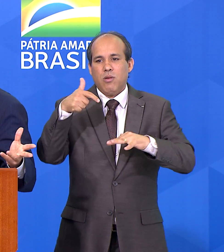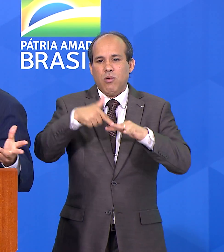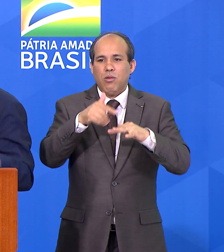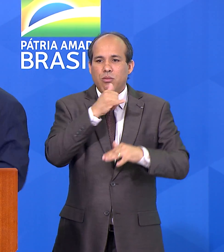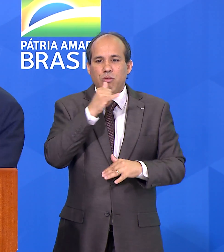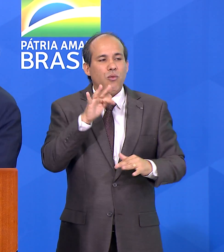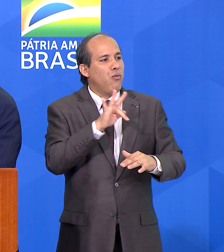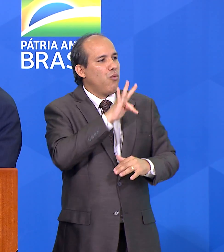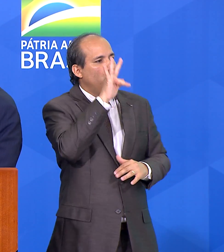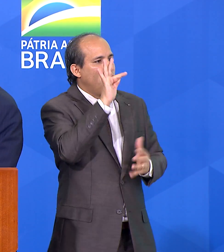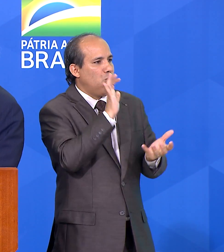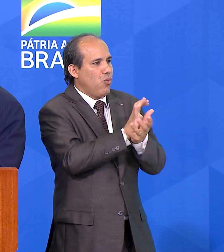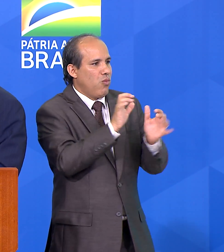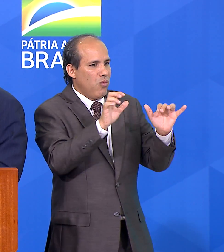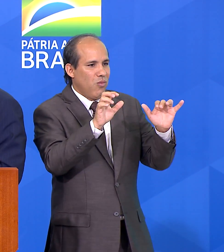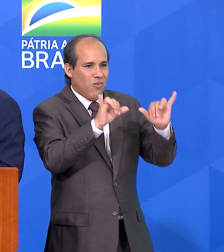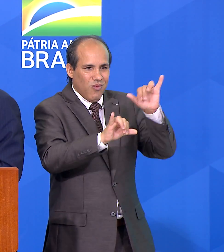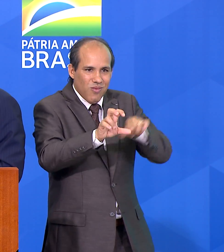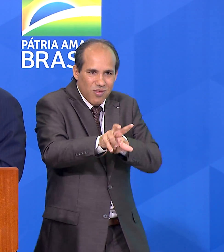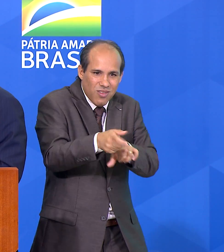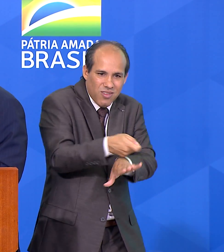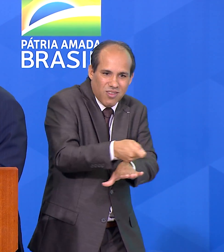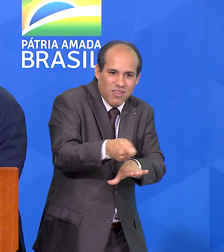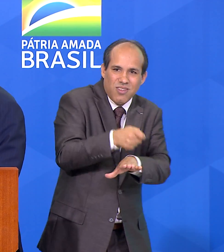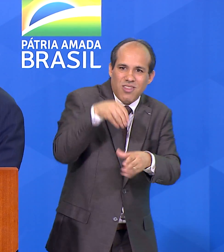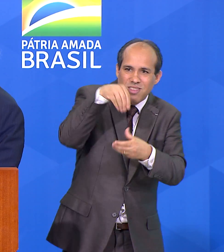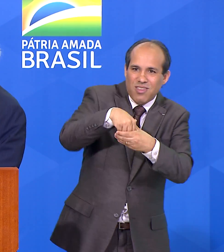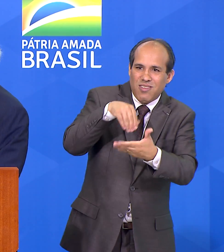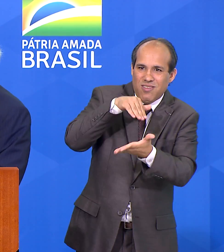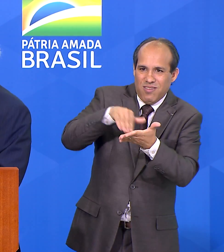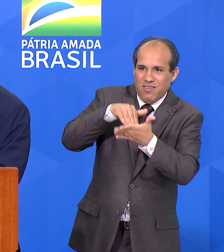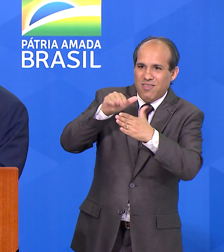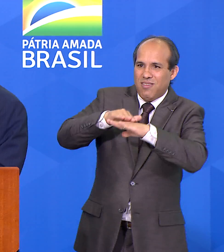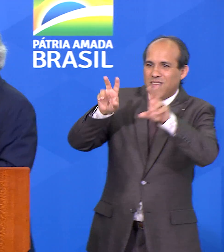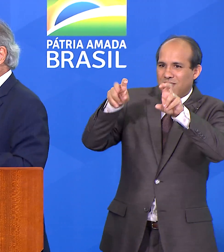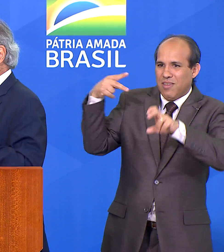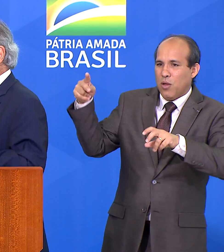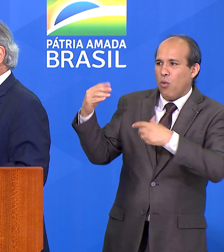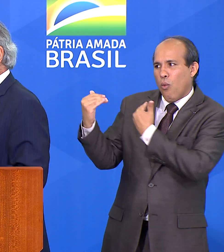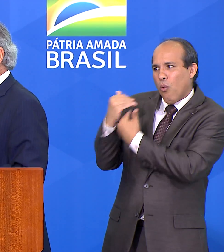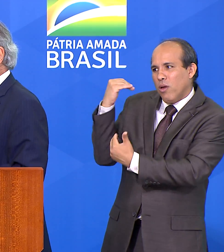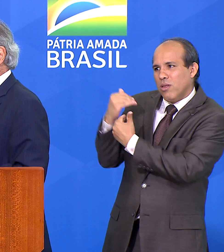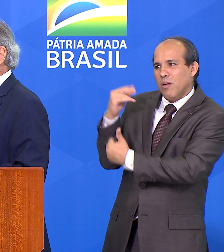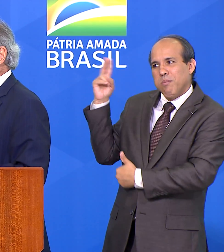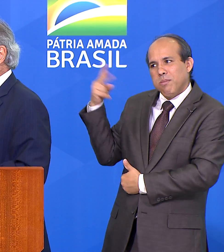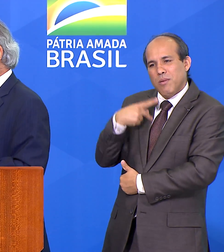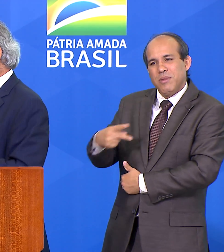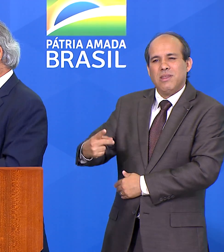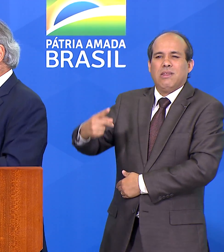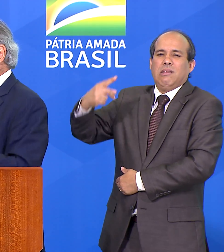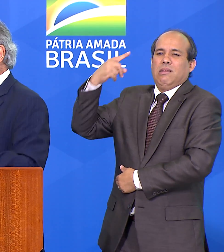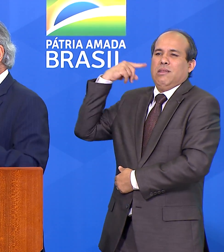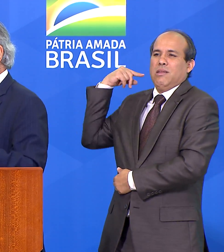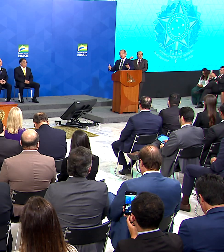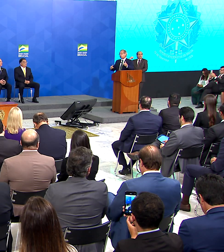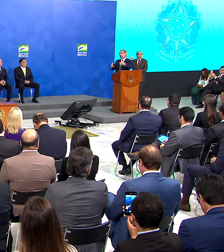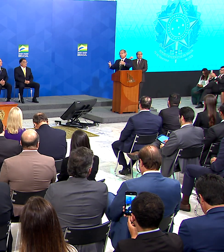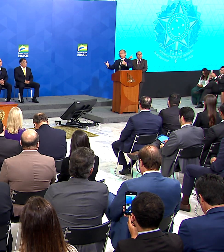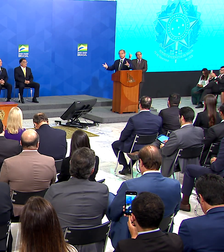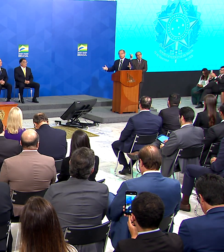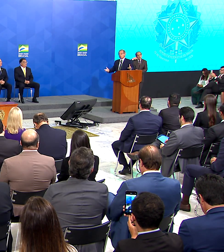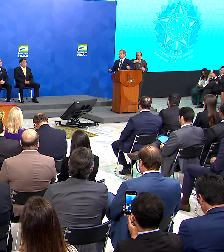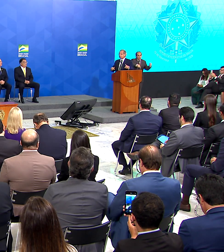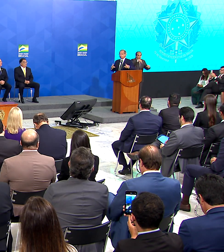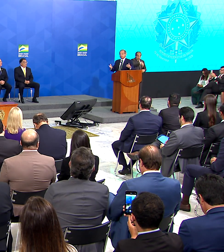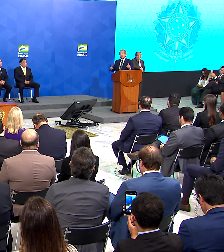fertilizantes, uma secretaria de assuntos estratégicos, seguindo essa orientação do presidente lá atrás, lança essa política que